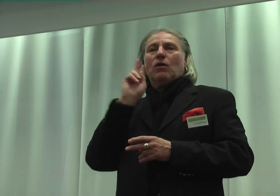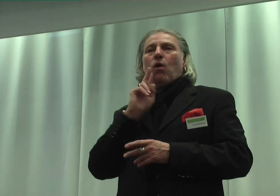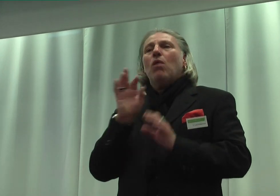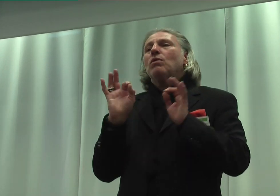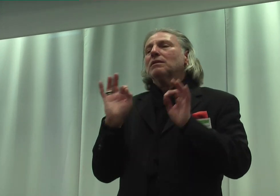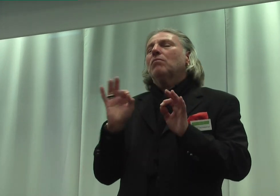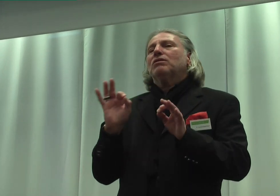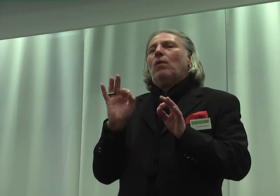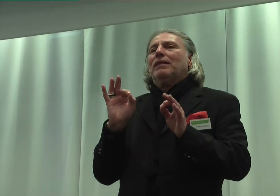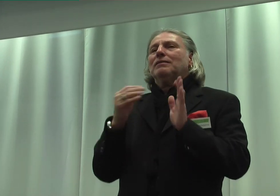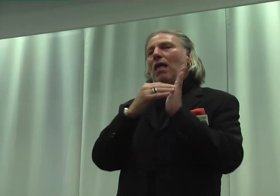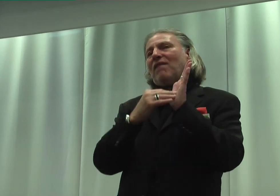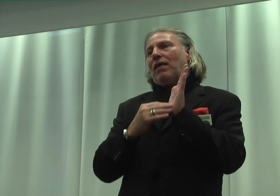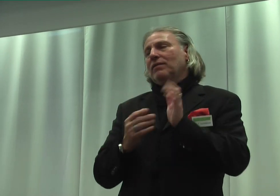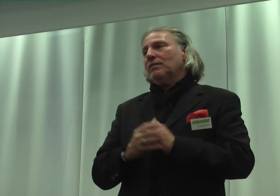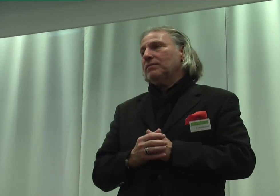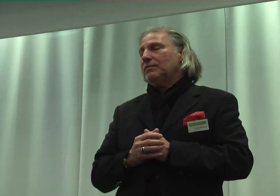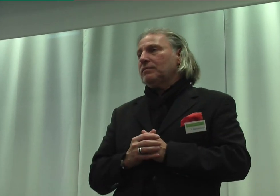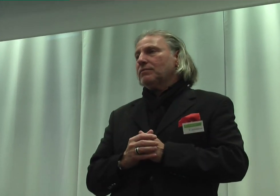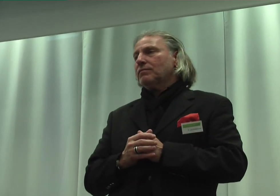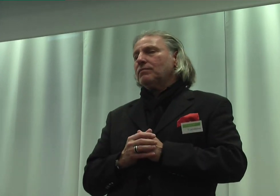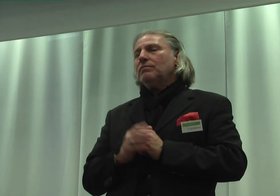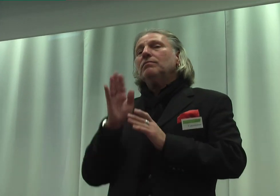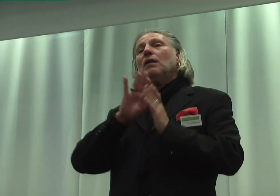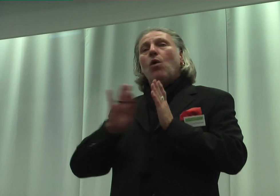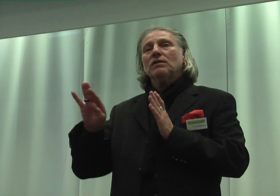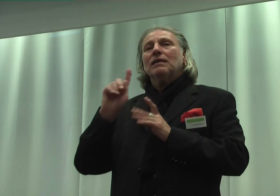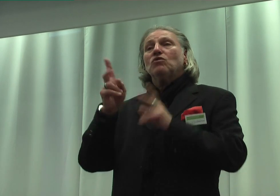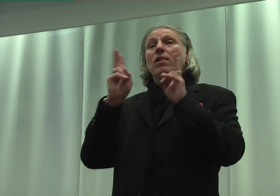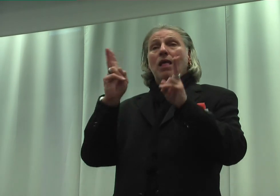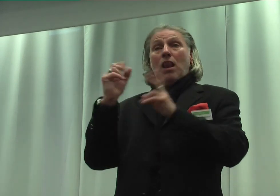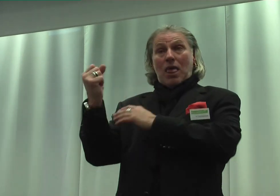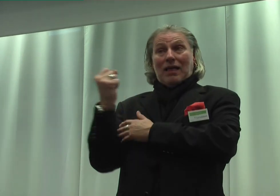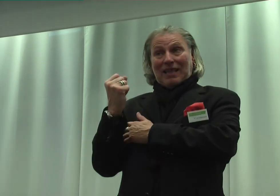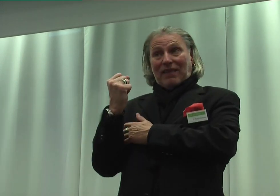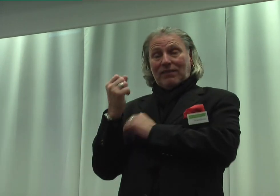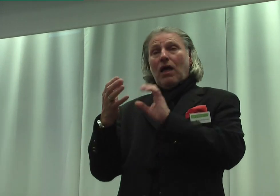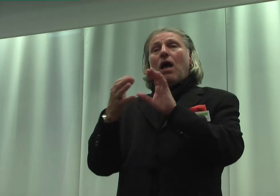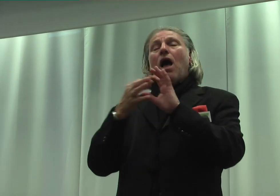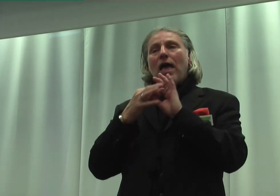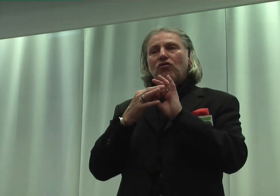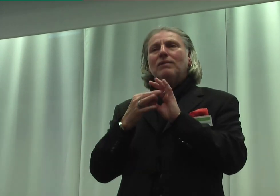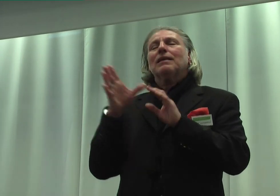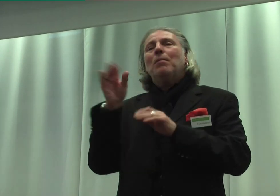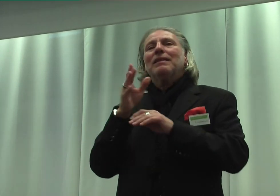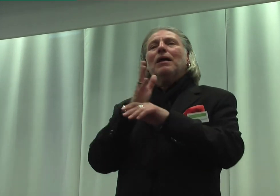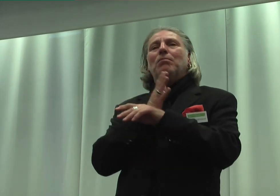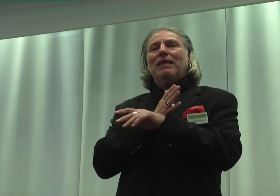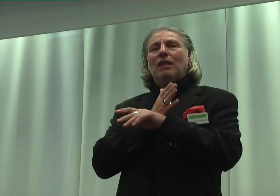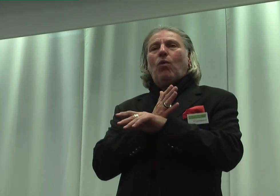erwähnt werden. Außerdem sollen Lehrkräfte einschließlich solcher mit Behinderung angeschätzt werden,